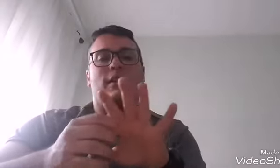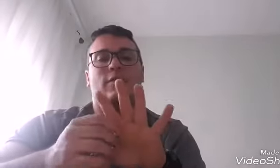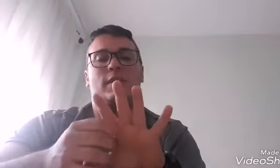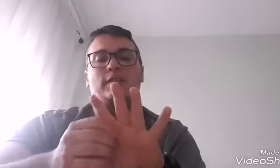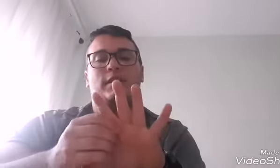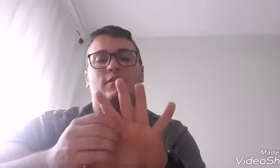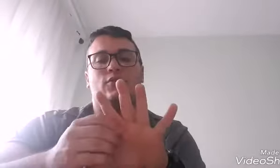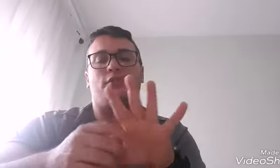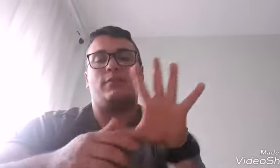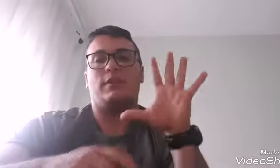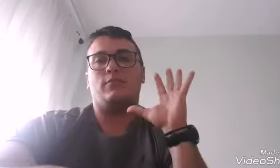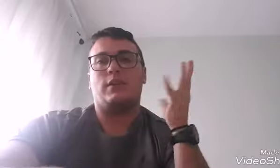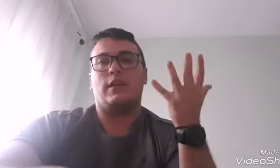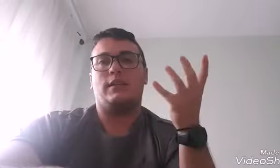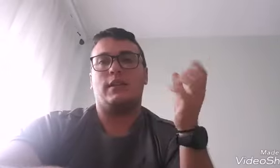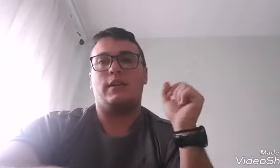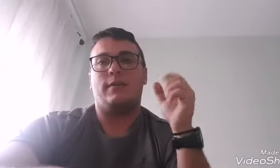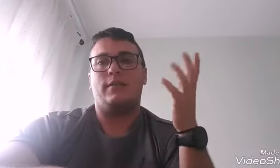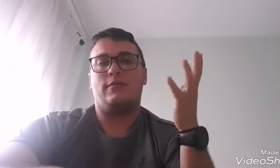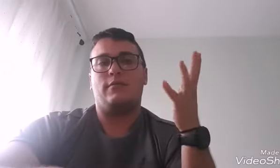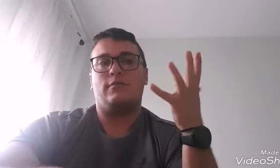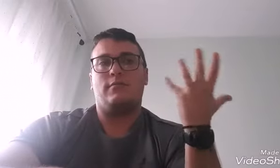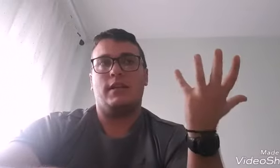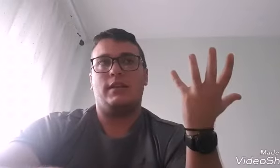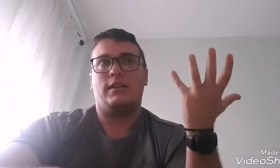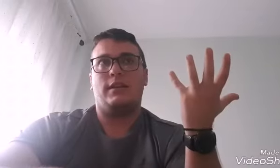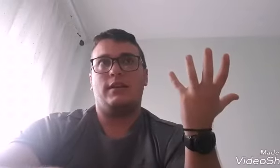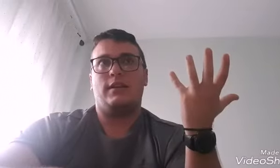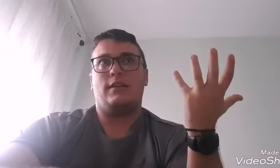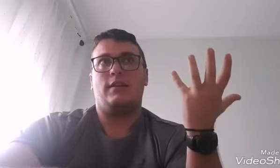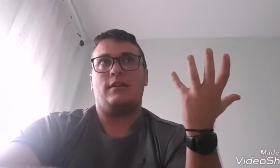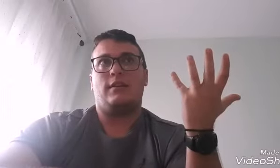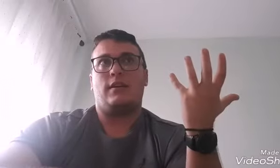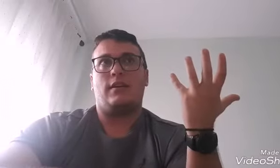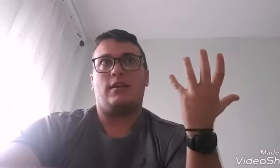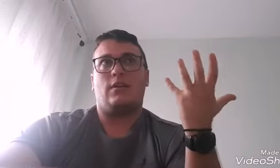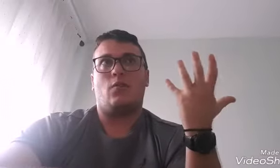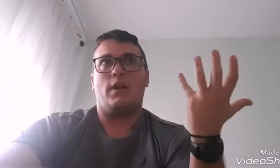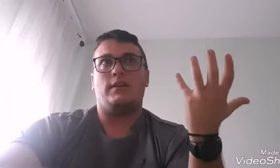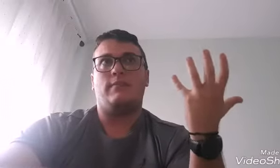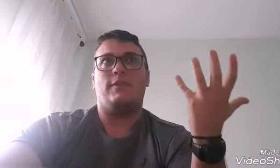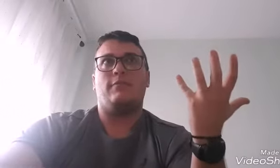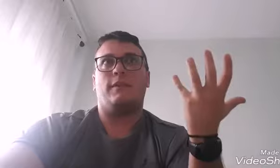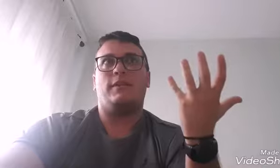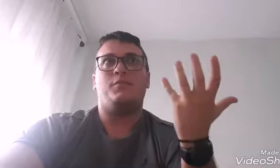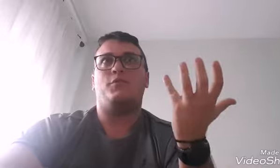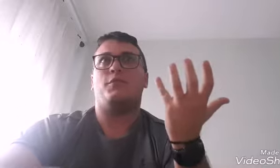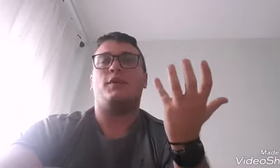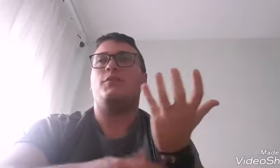la lengua de signos siempre tenemos que gastar la mano dominante. ¿Cuál es la mano dominante? Pues, por ejemplo,